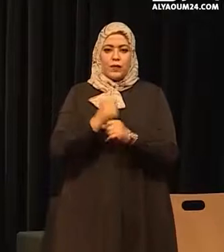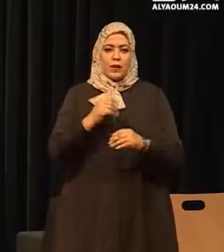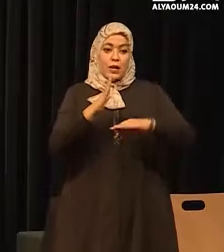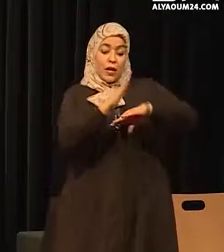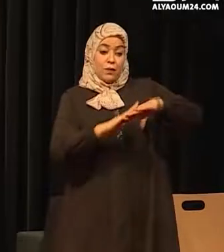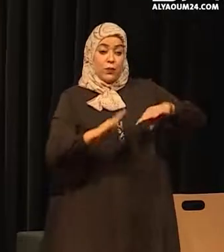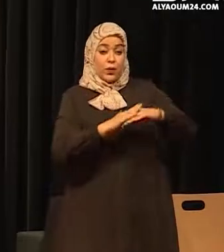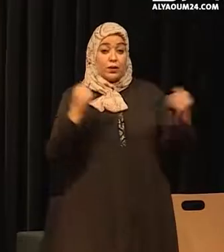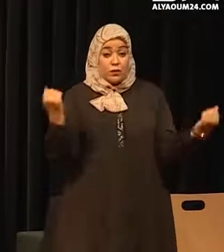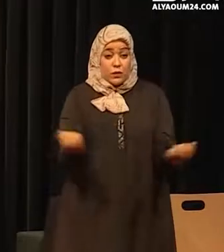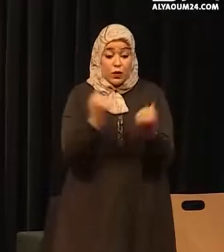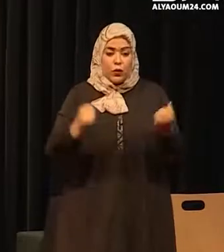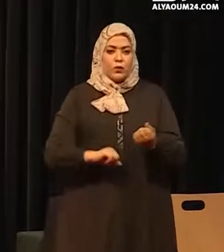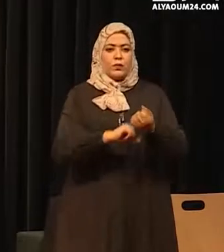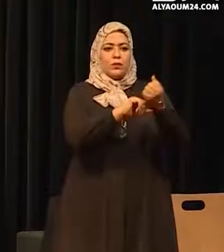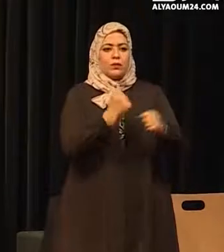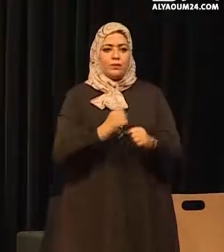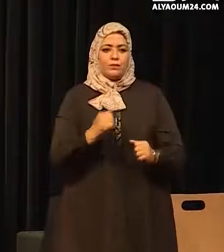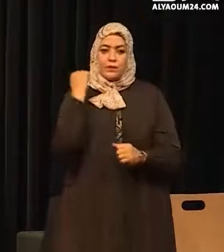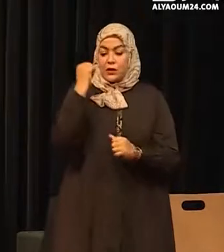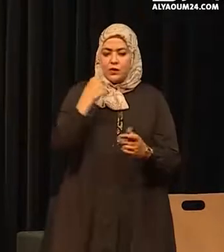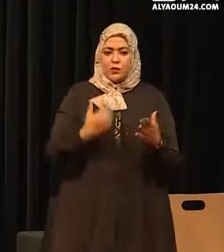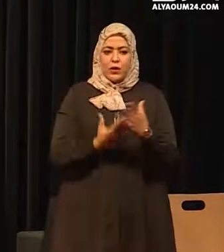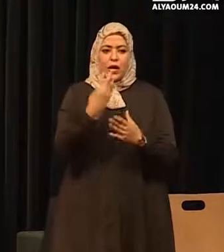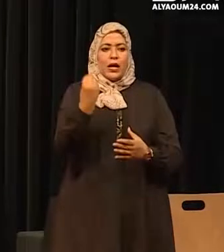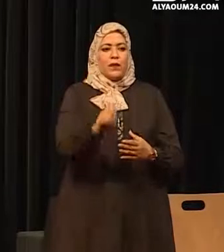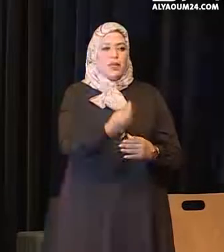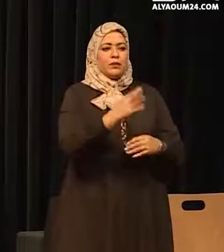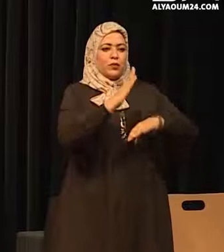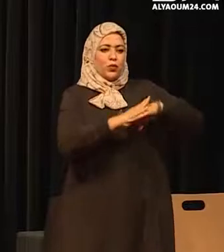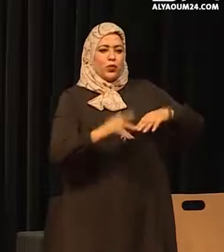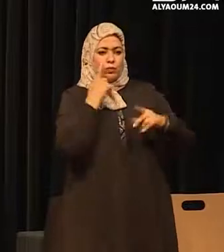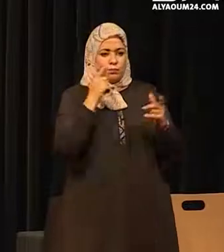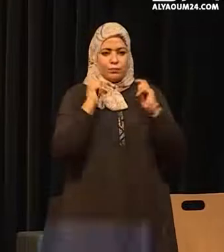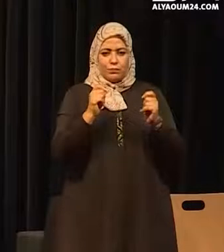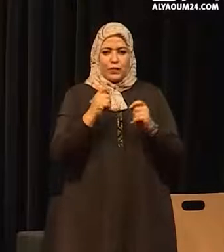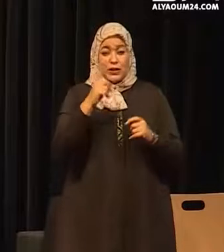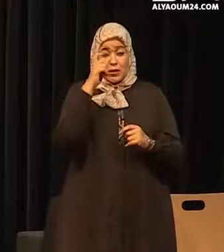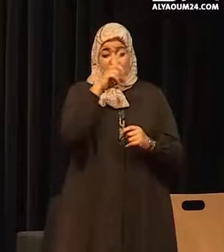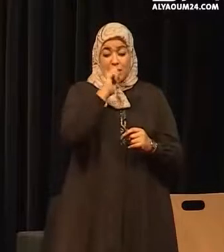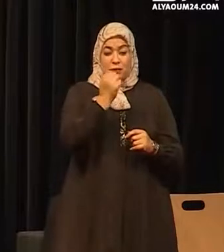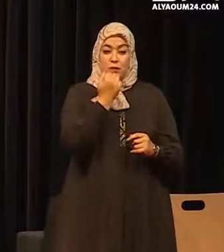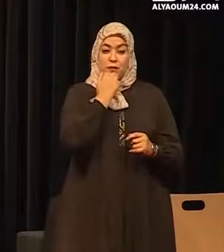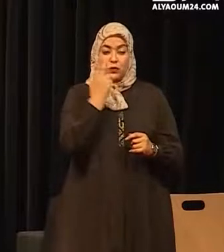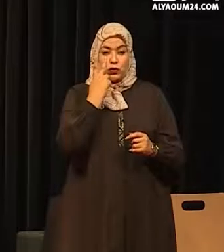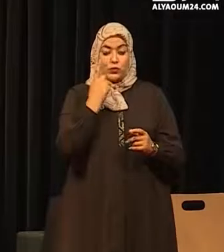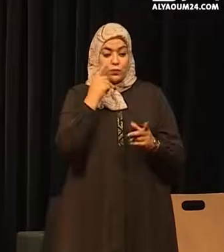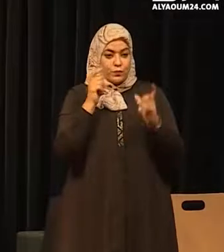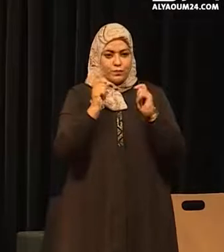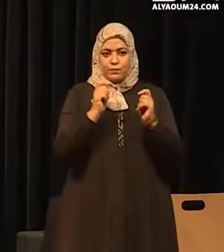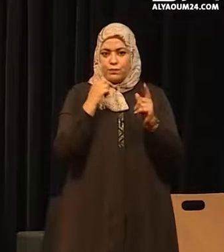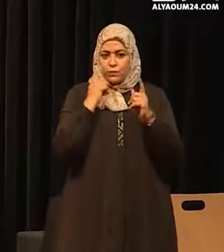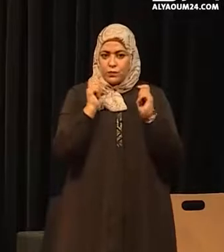حمايتها والنهوض بأوضاعها رافعة لحماية الطفولة والمقاية من المحاطن التي تتعرض لها